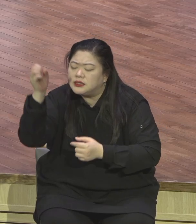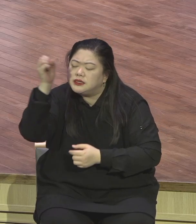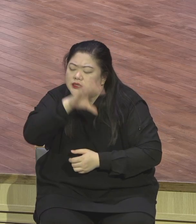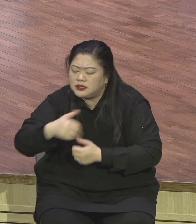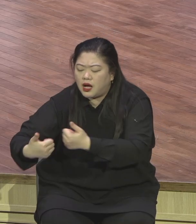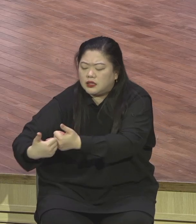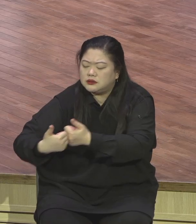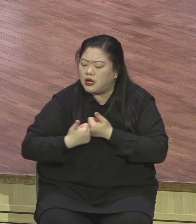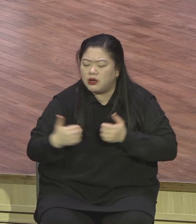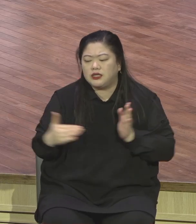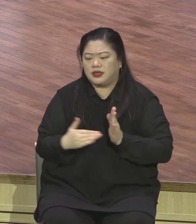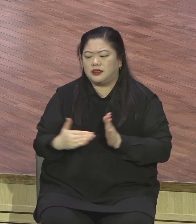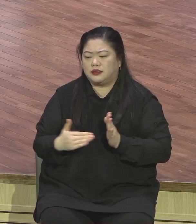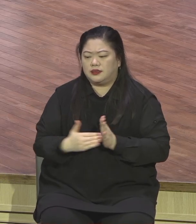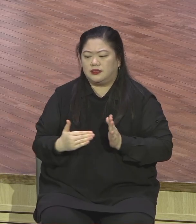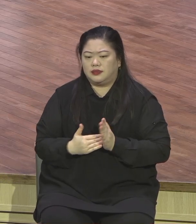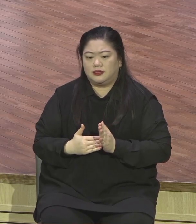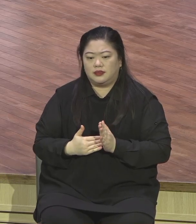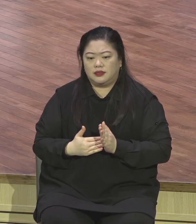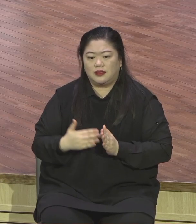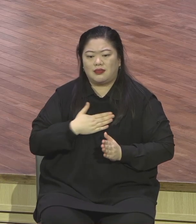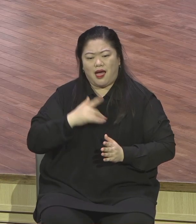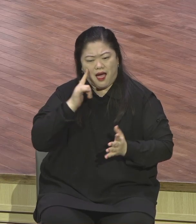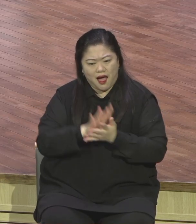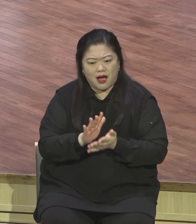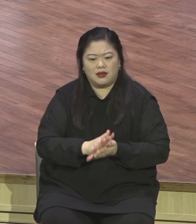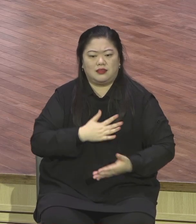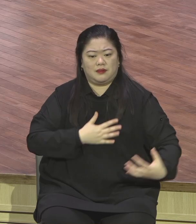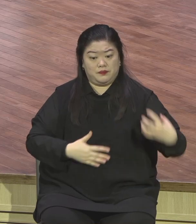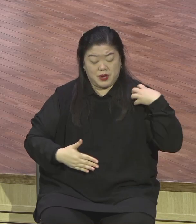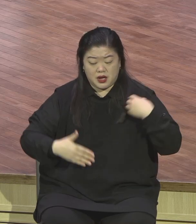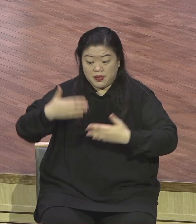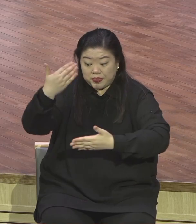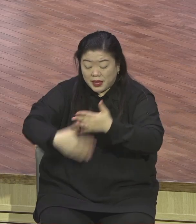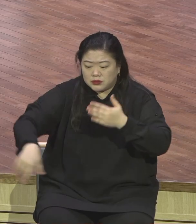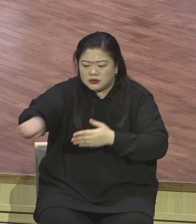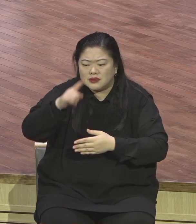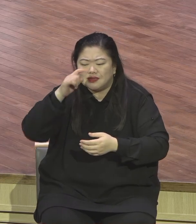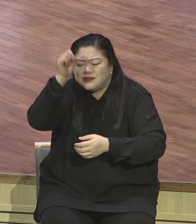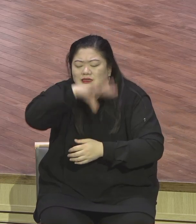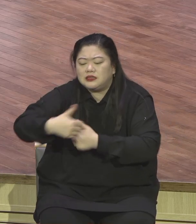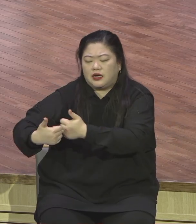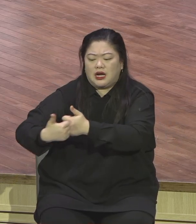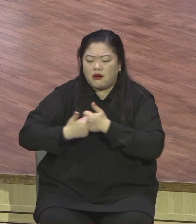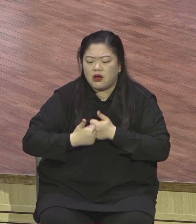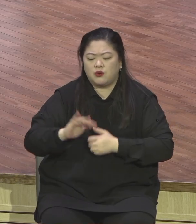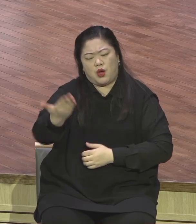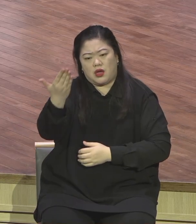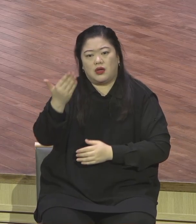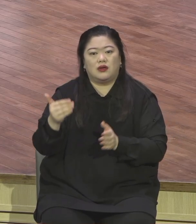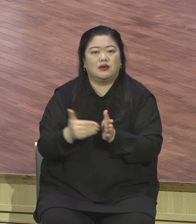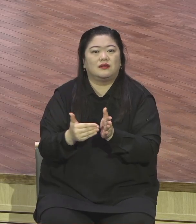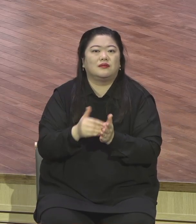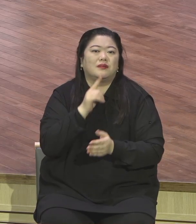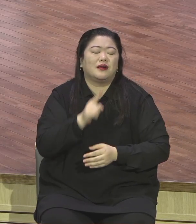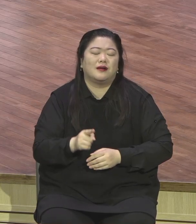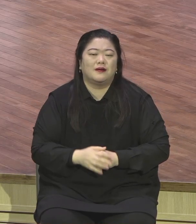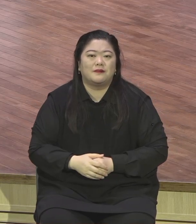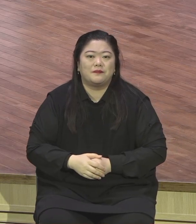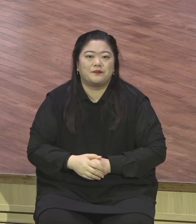라고 하는 그런 말씀이에요. 그래서 예수님의 온유와 겸소는 빌리포 2장 5절로 8절에